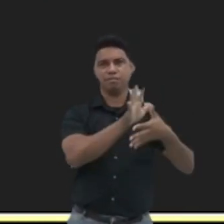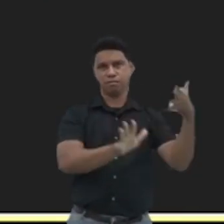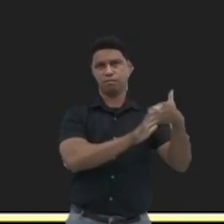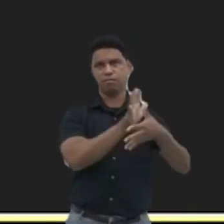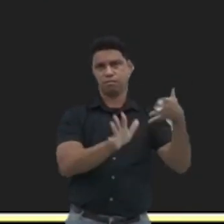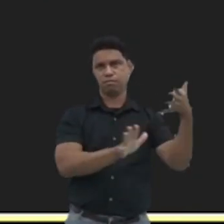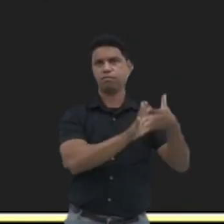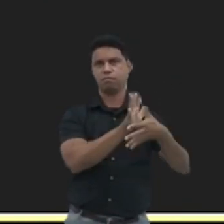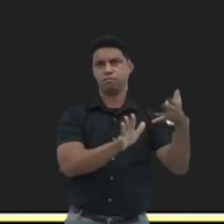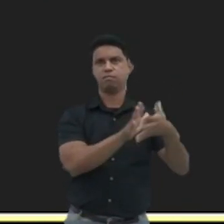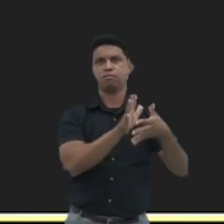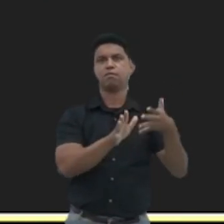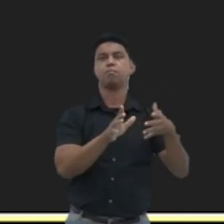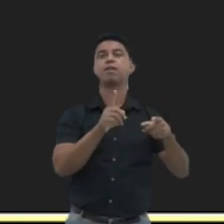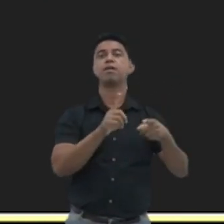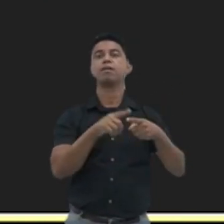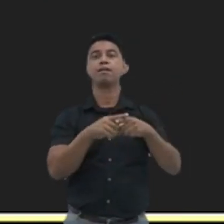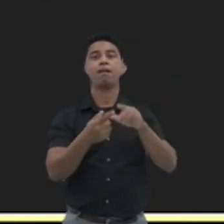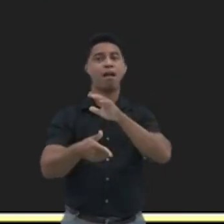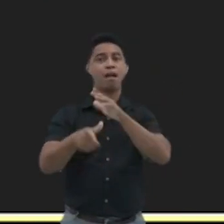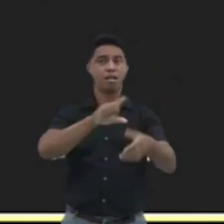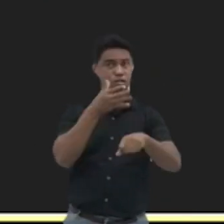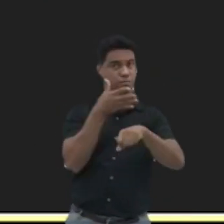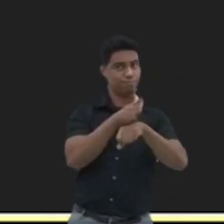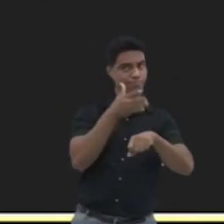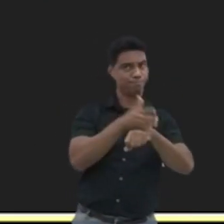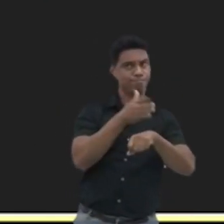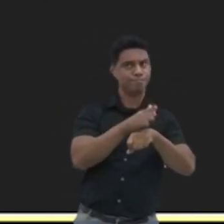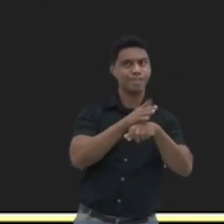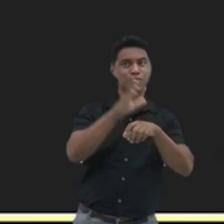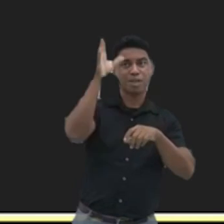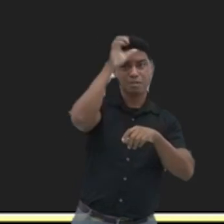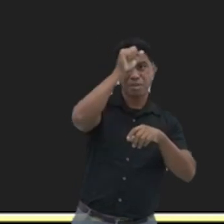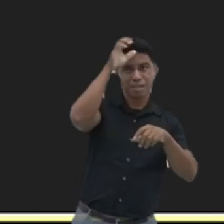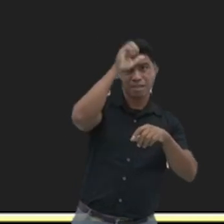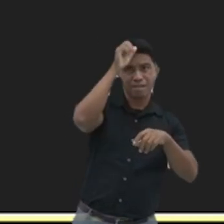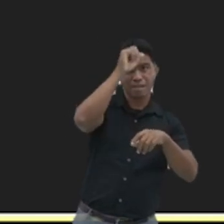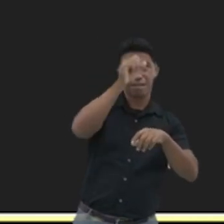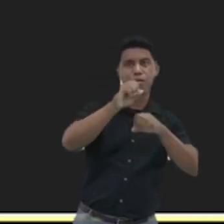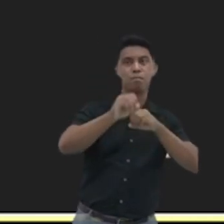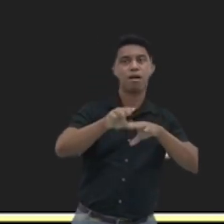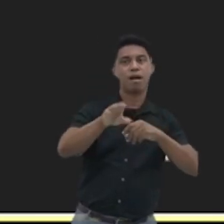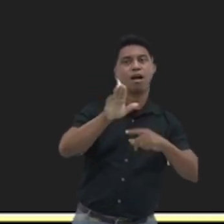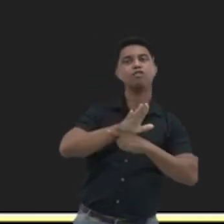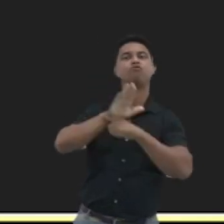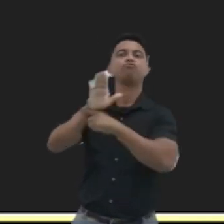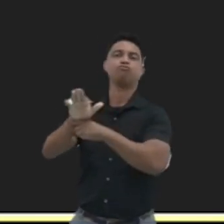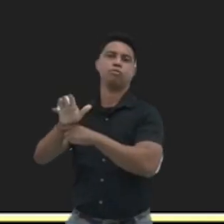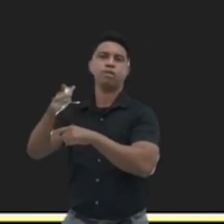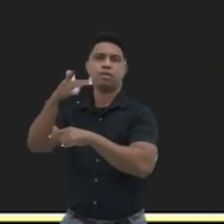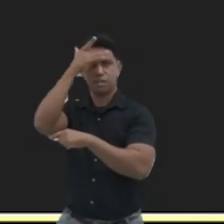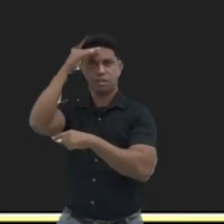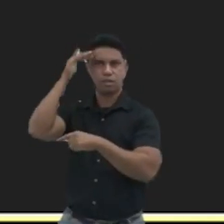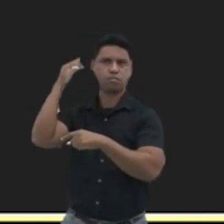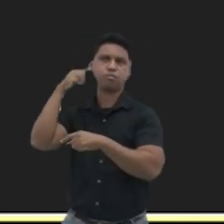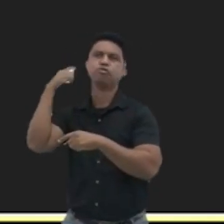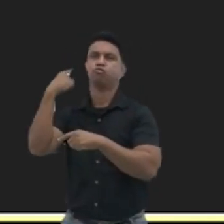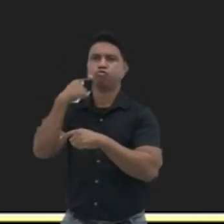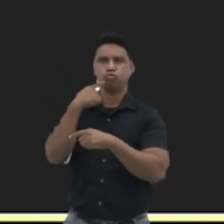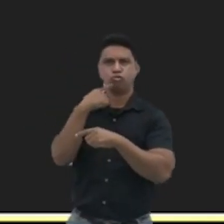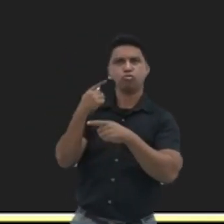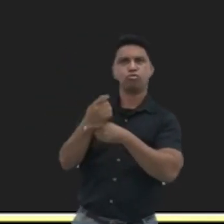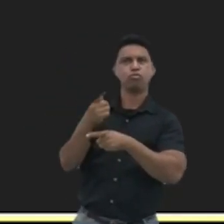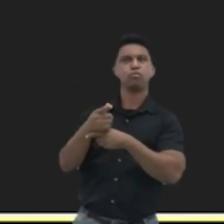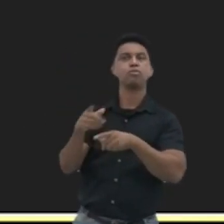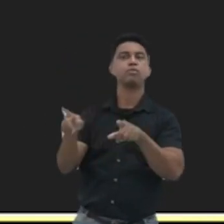essas pessoas. Seja numa delegacia de violência contra a mulher, de defesa contra a mulher, uma DDM, como a gente chama